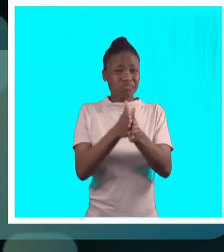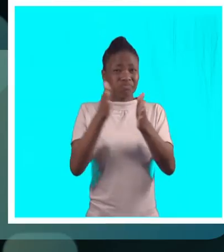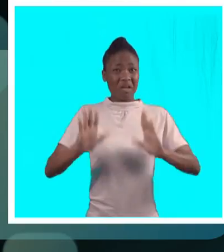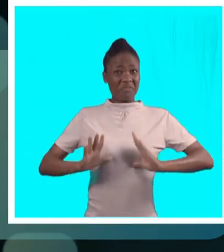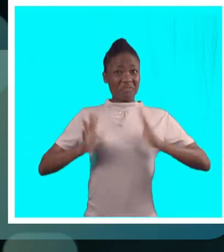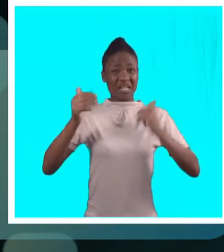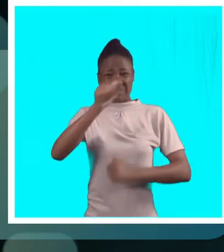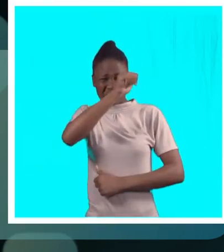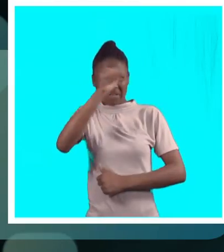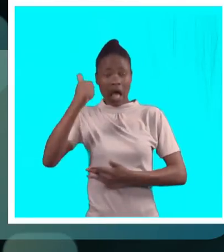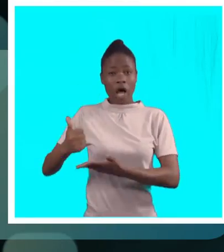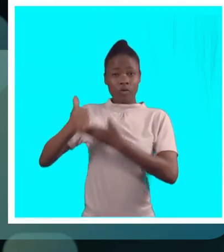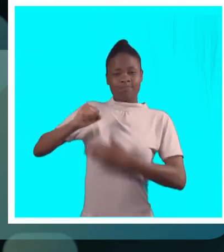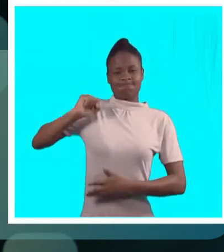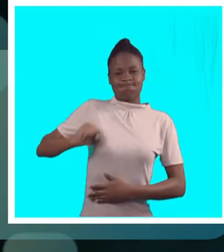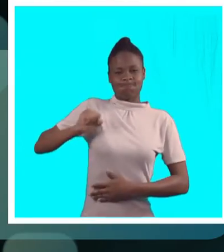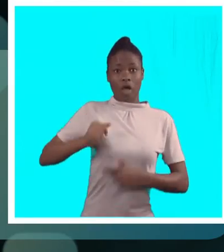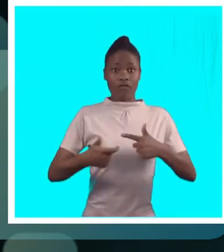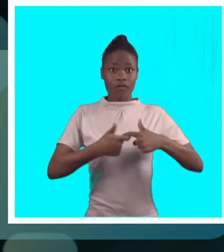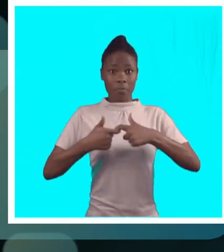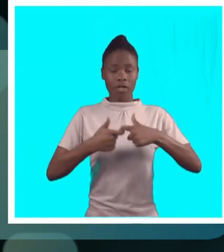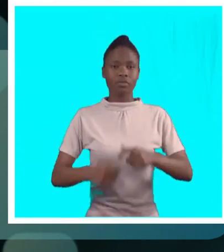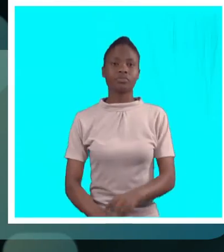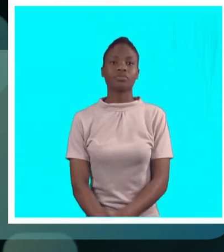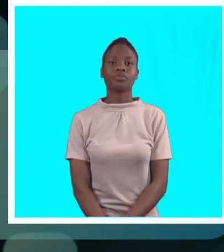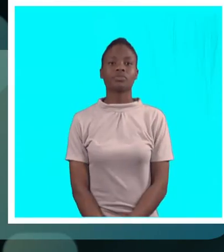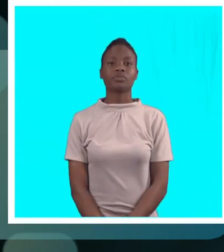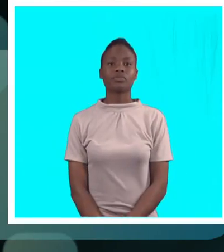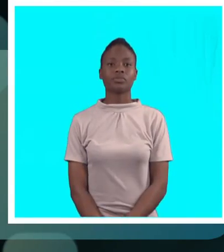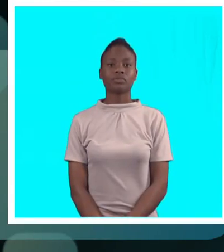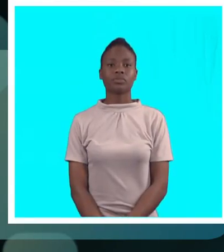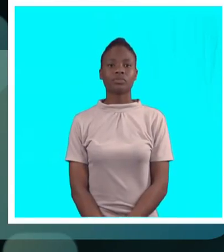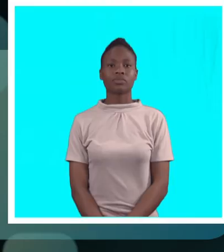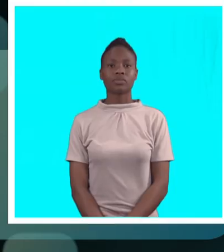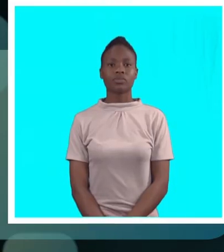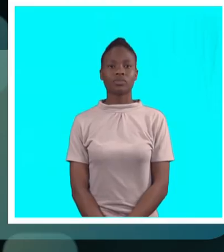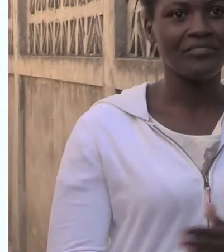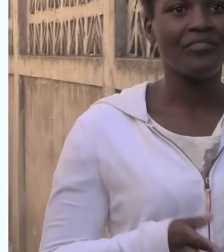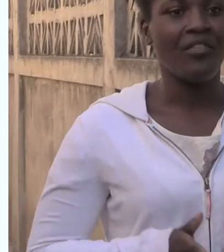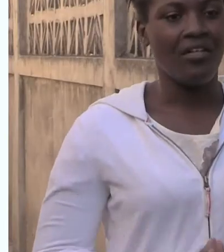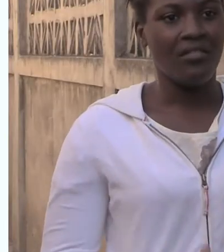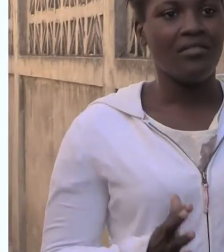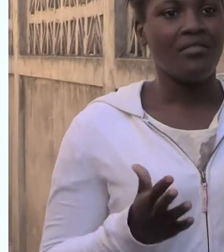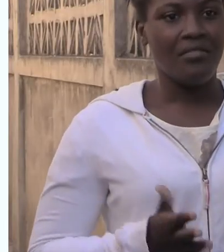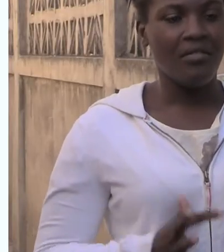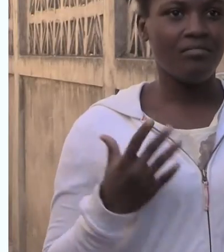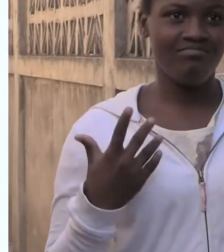mãe de dois filhos com pais diferentes. Passou momentos difíceis na vida e clama por ajuda de familiares.